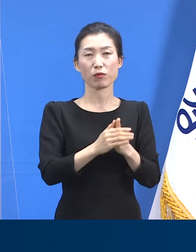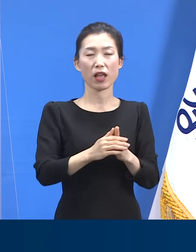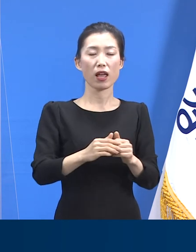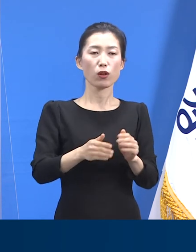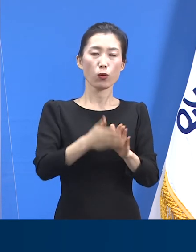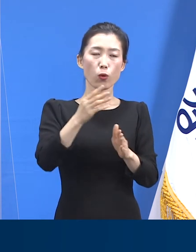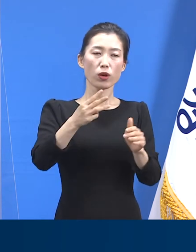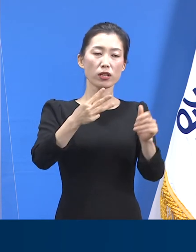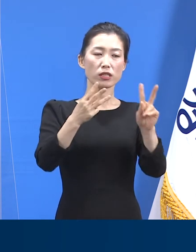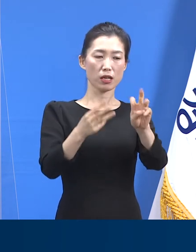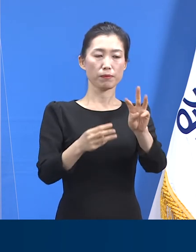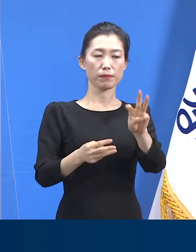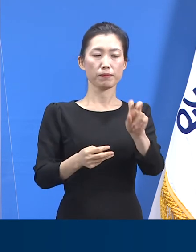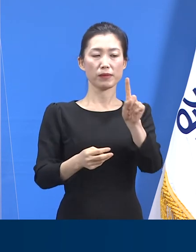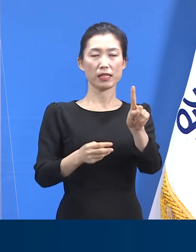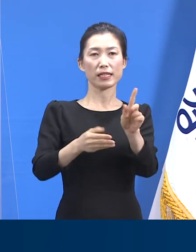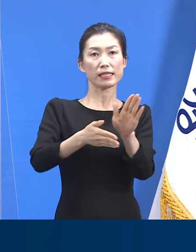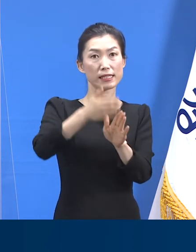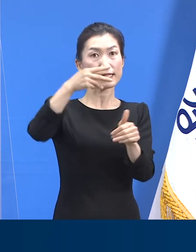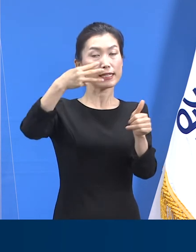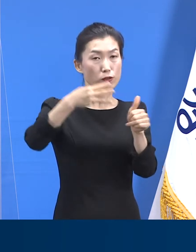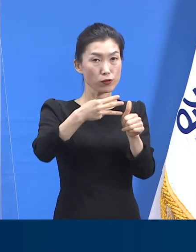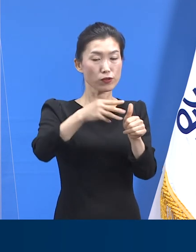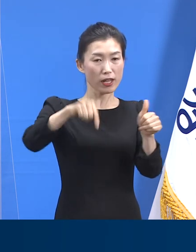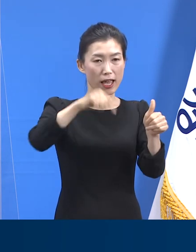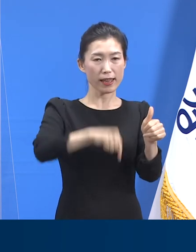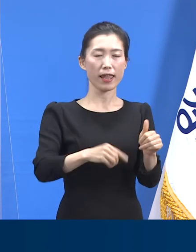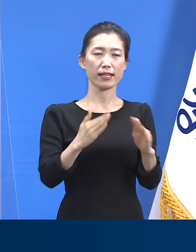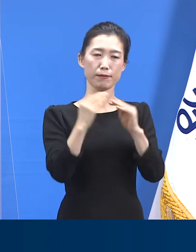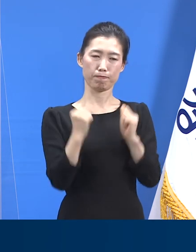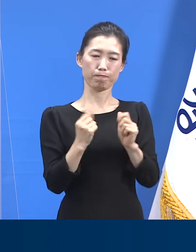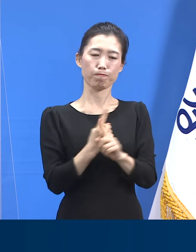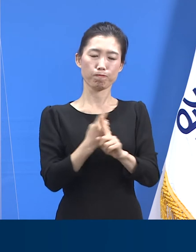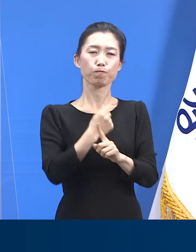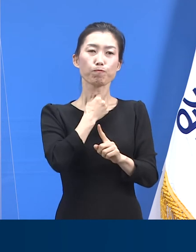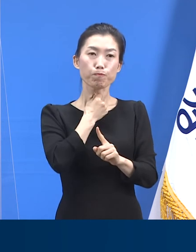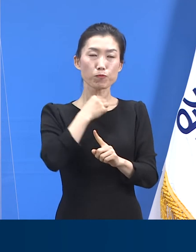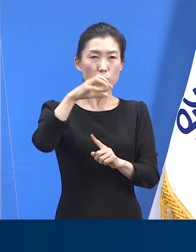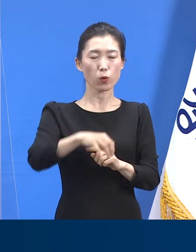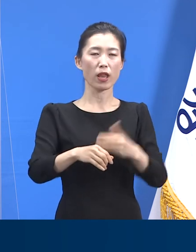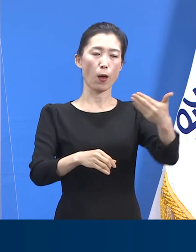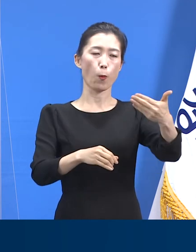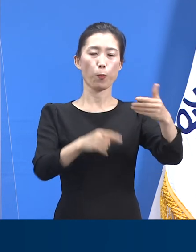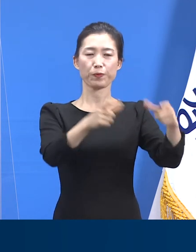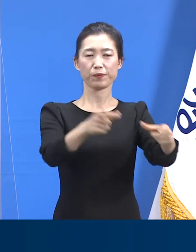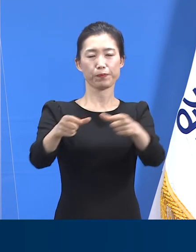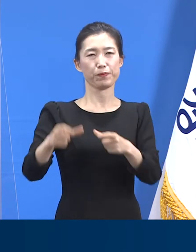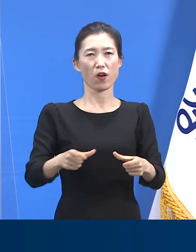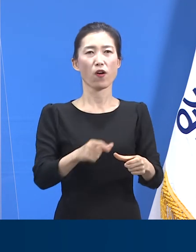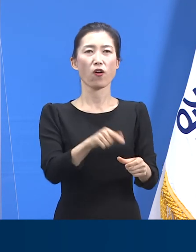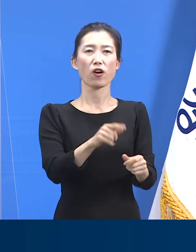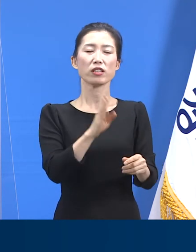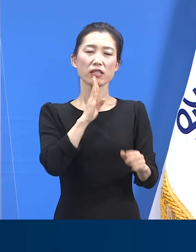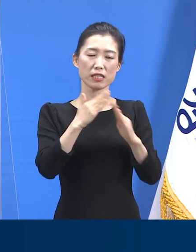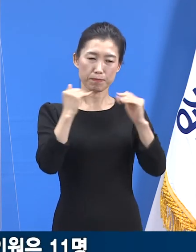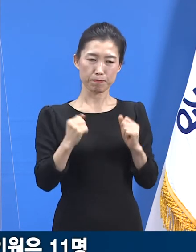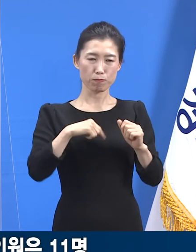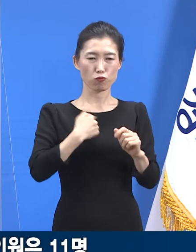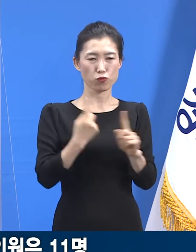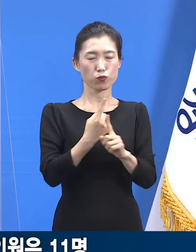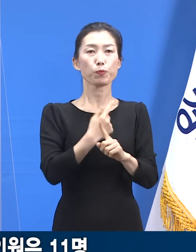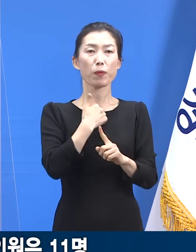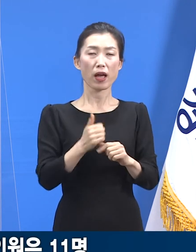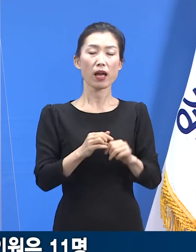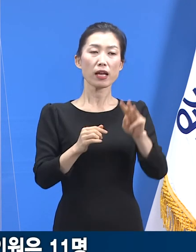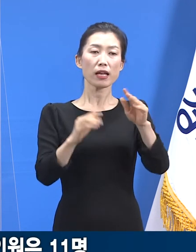시군 중 자가치료 서비스를 연계한 시군은 9개의 지역입니다. 총 32명의